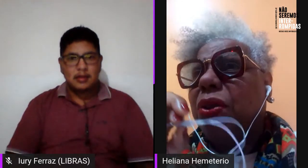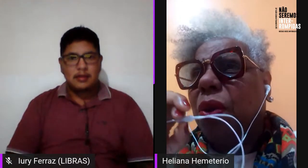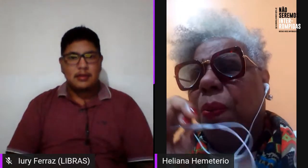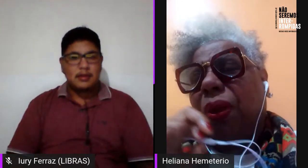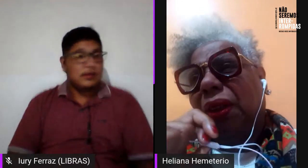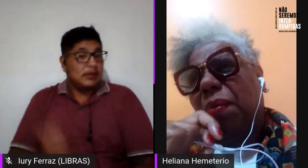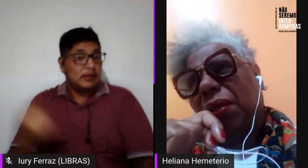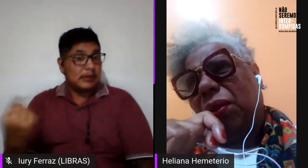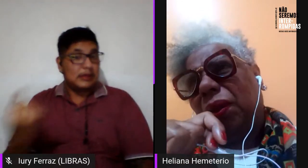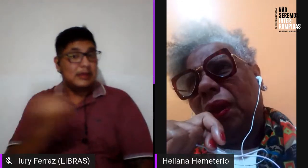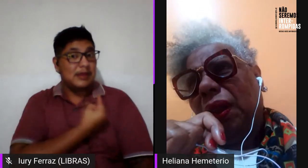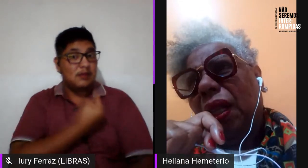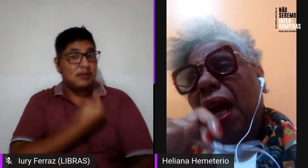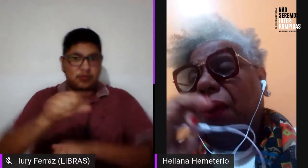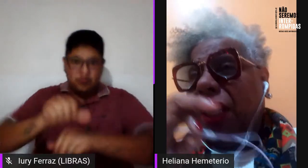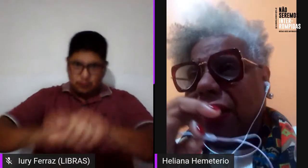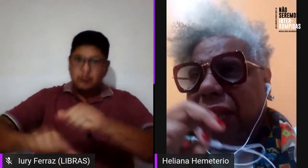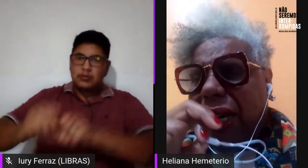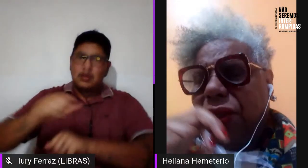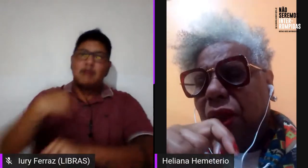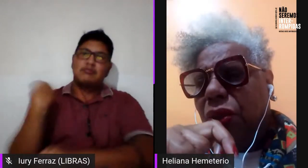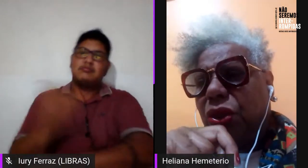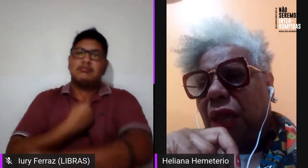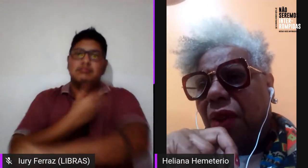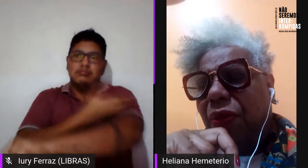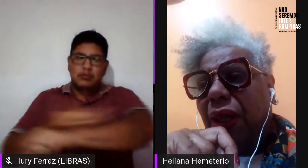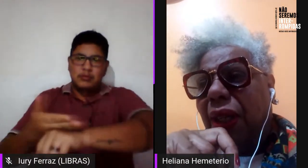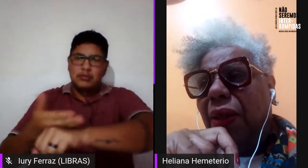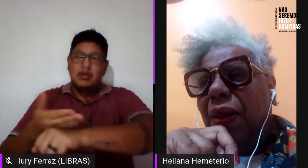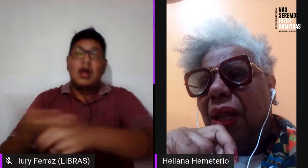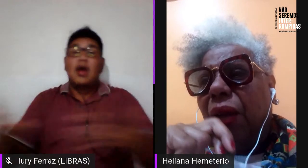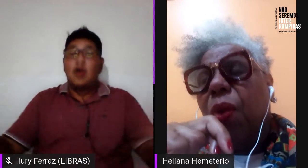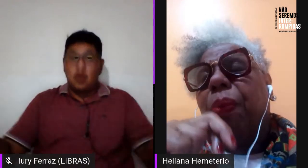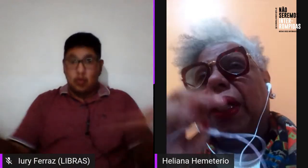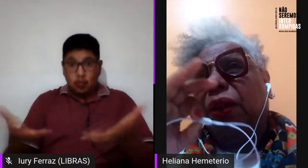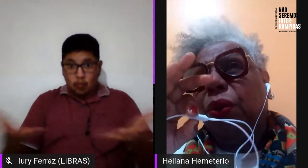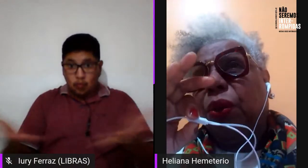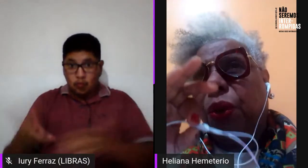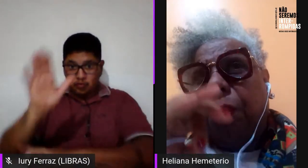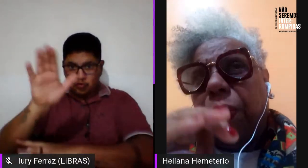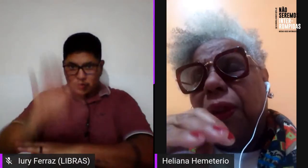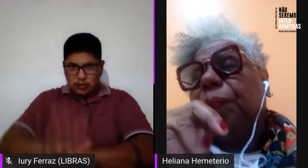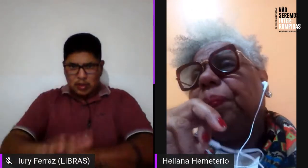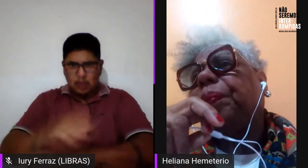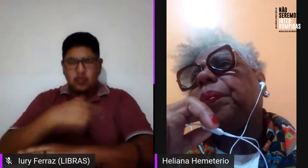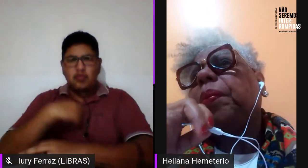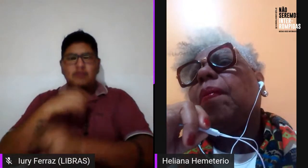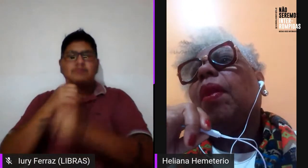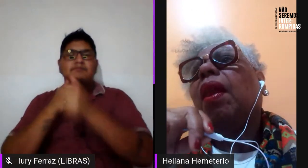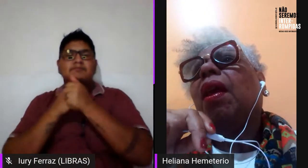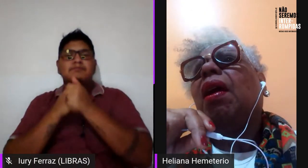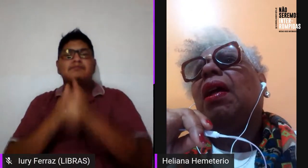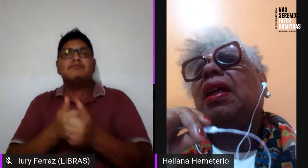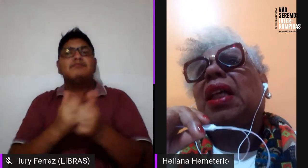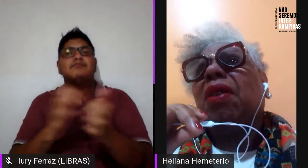o nosso comportamento. Agora à tarde eu estava acompanhando um grupo que estava